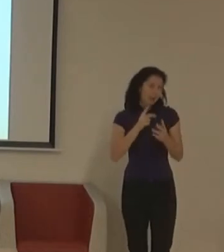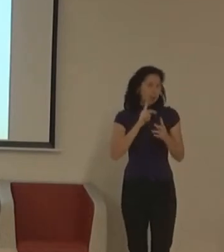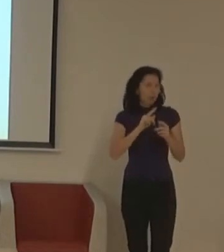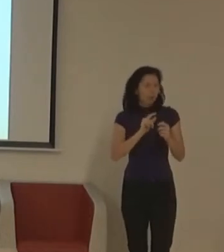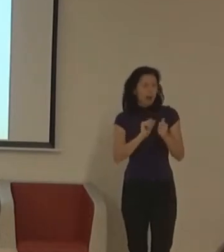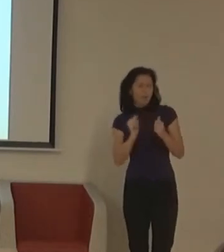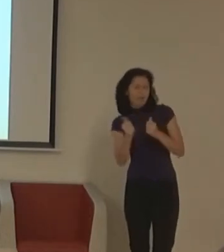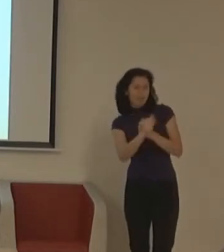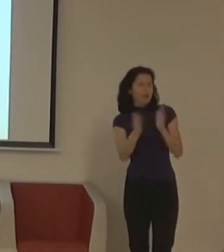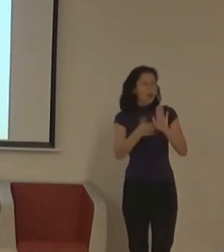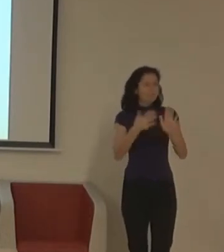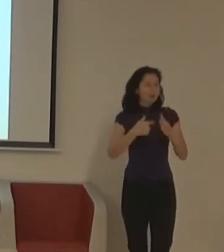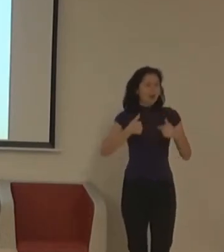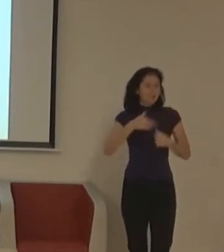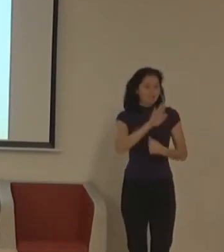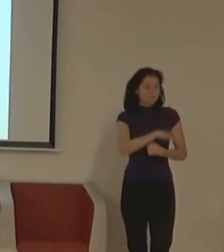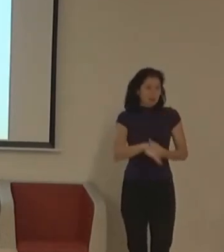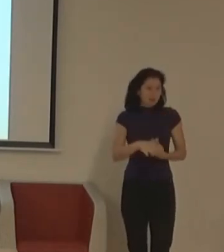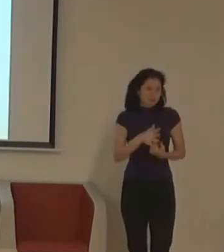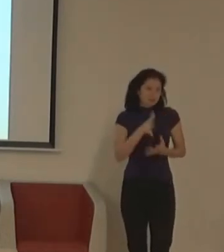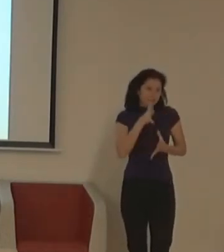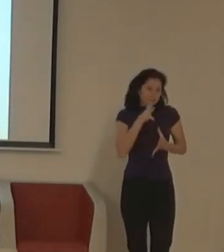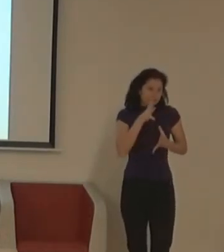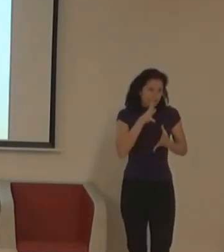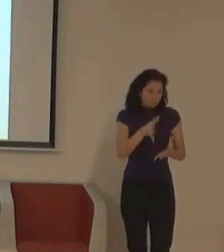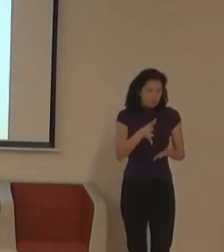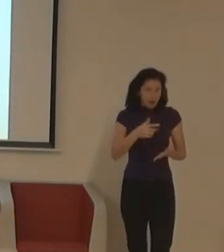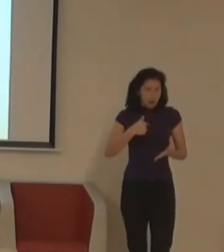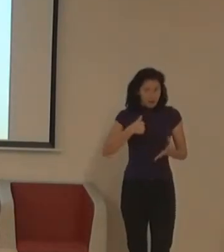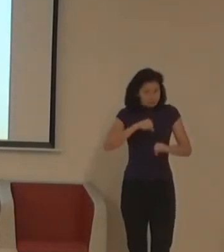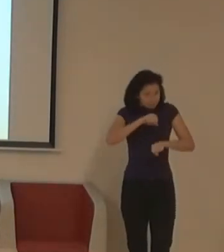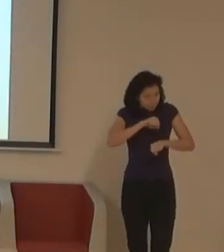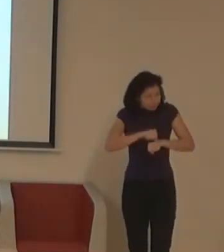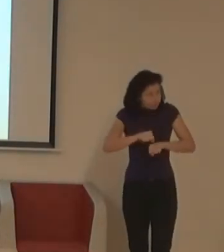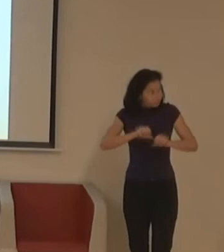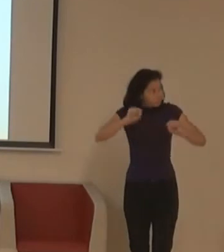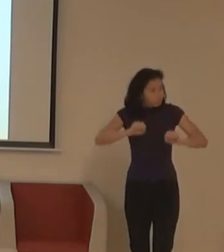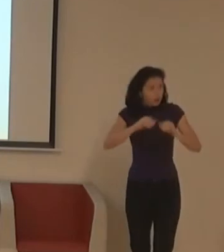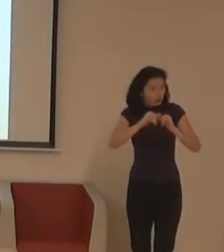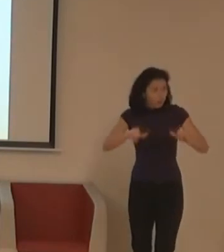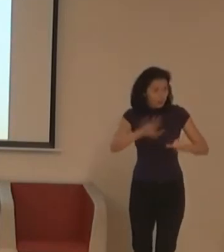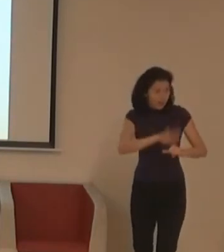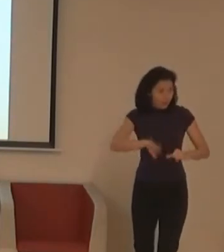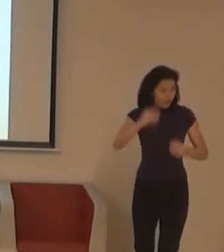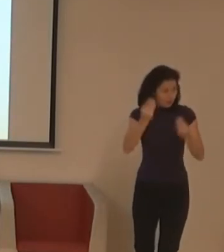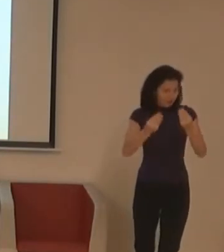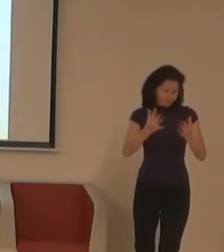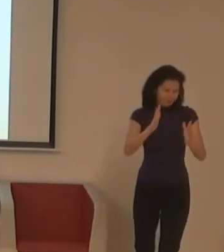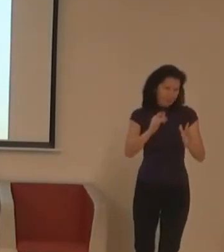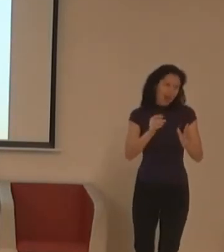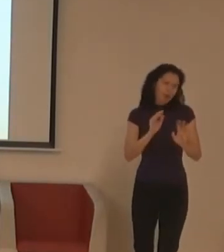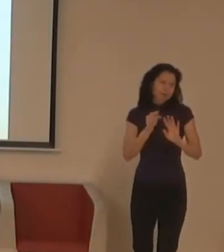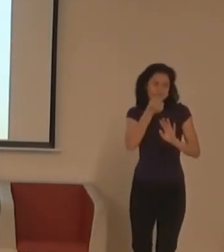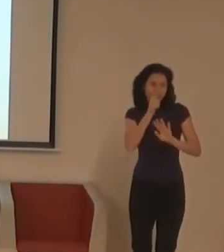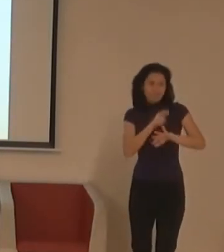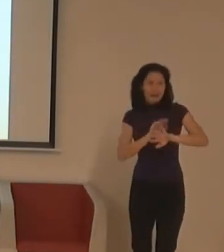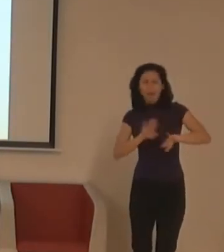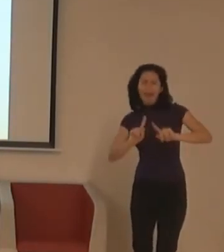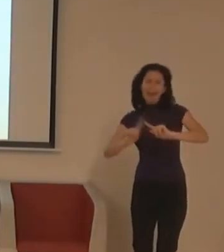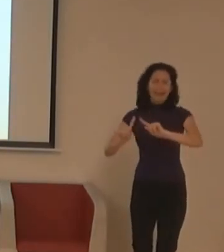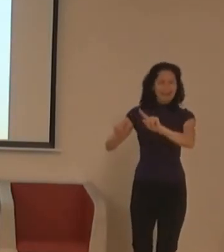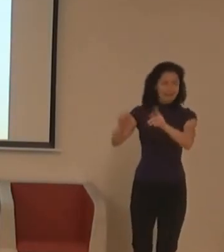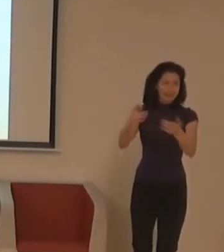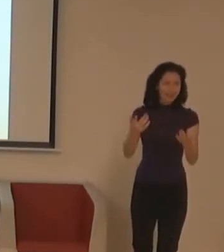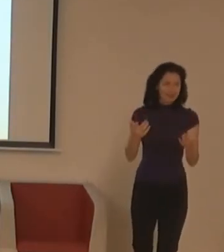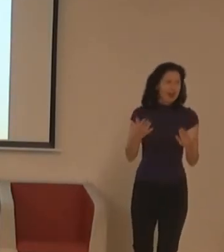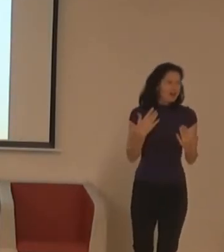úplně ne, já třeba ne. Takže jsme se snažili s aplikací Tableto reagovat na problémy, neslyšící děti a potom i